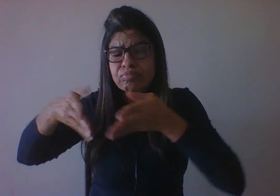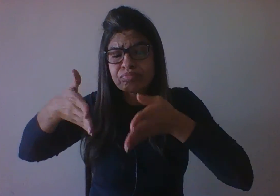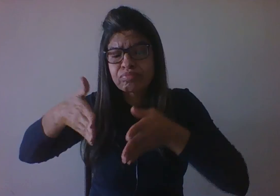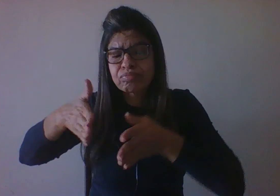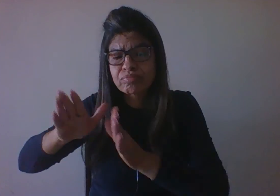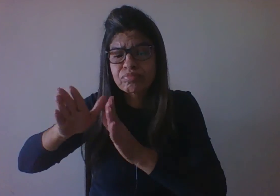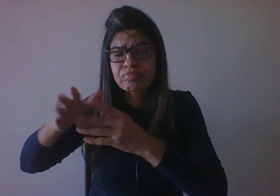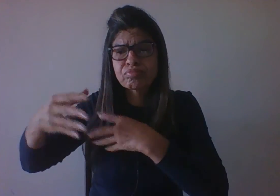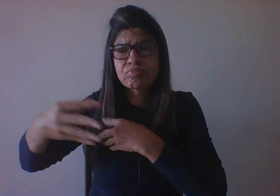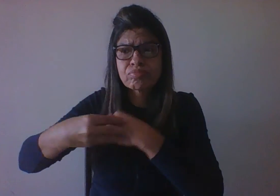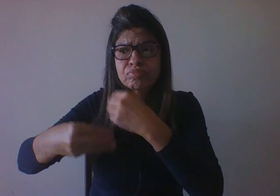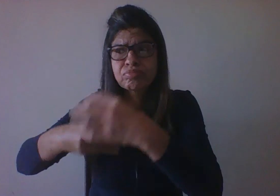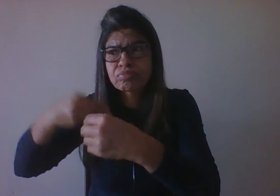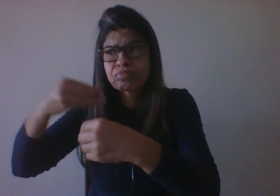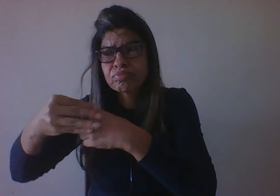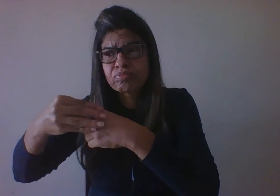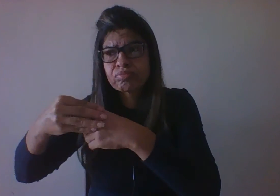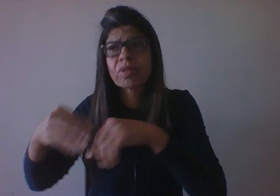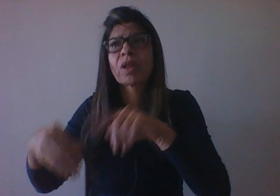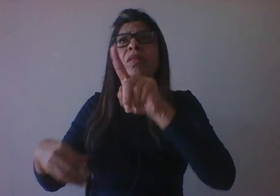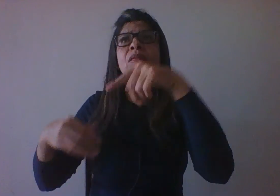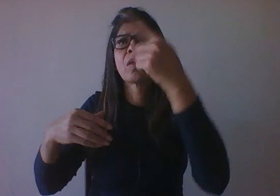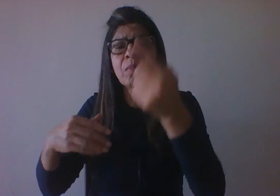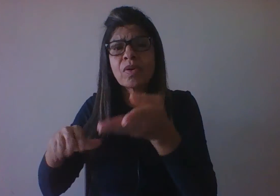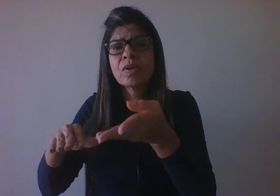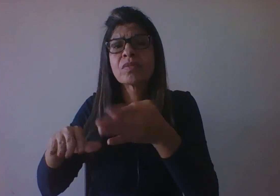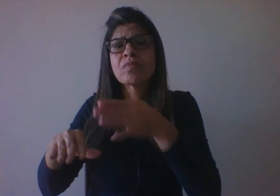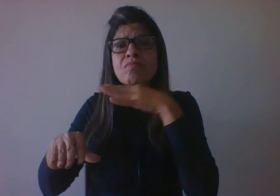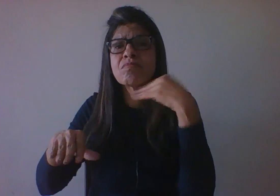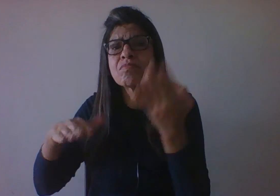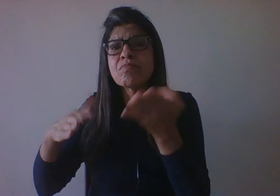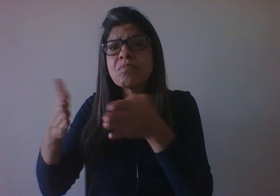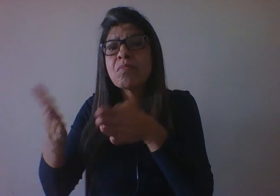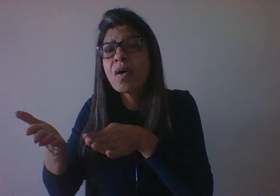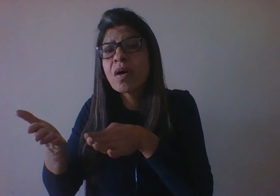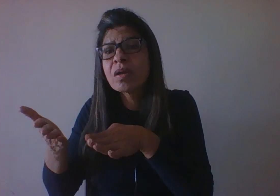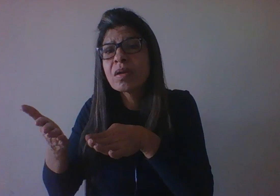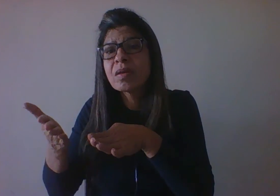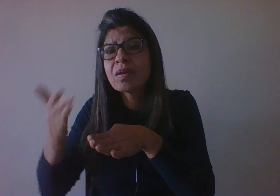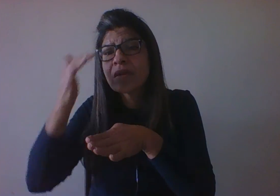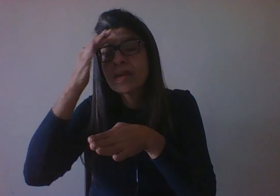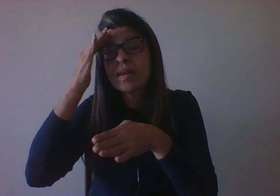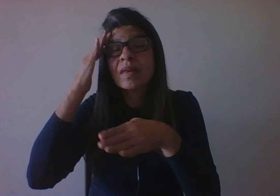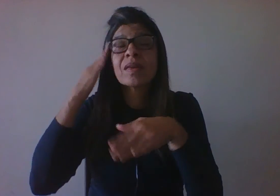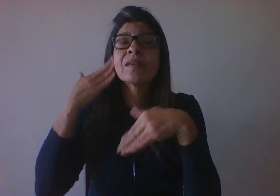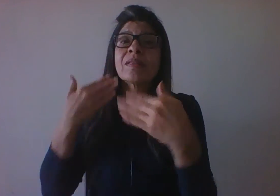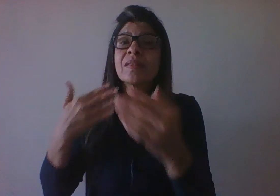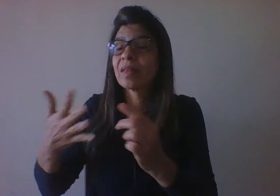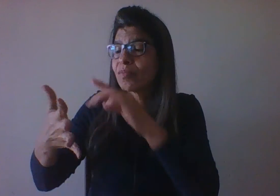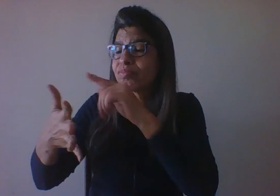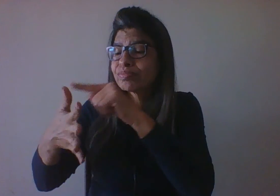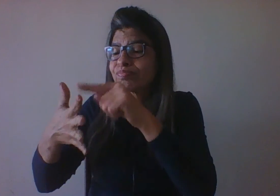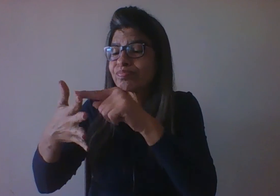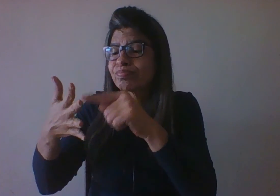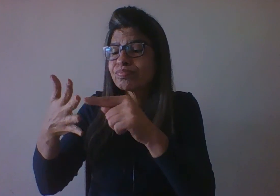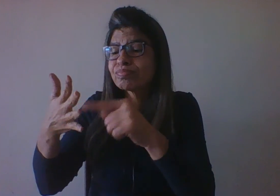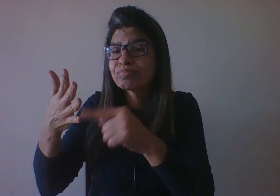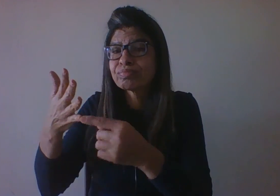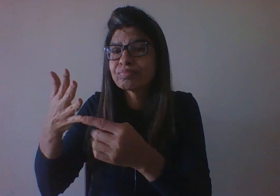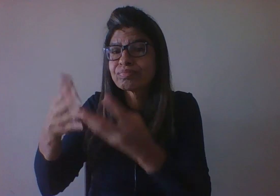Então, o ciclo vital contempla todas essas etapas. Mas, para o nosso foco na licenciatura em ciências biológicas, nós vamos